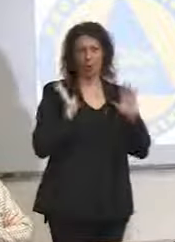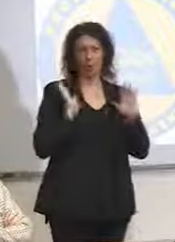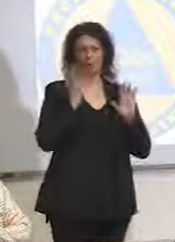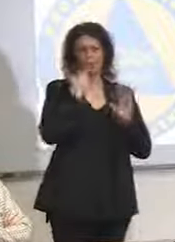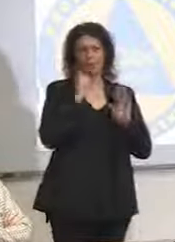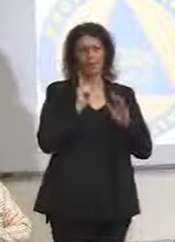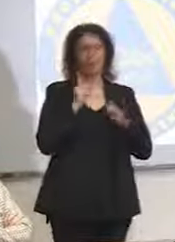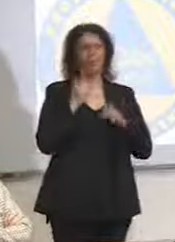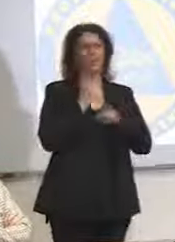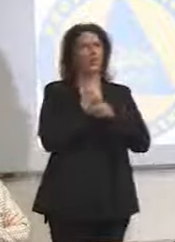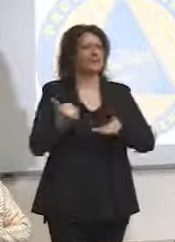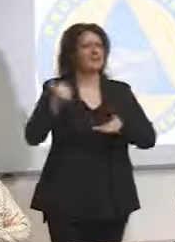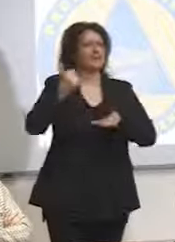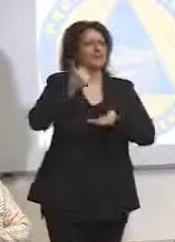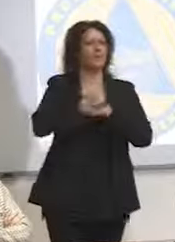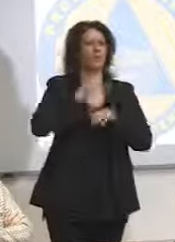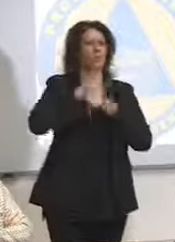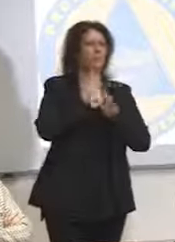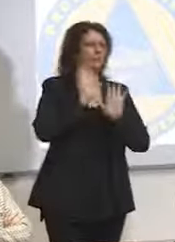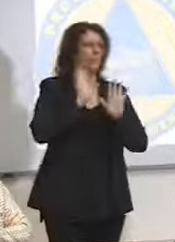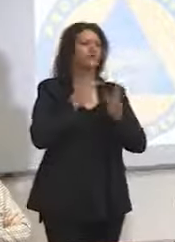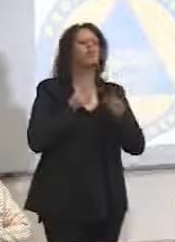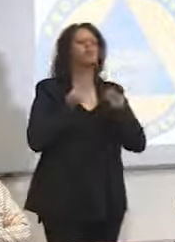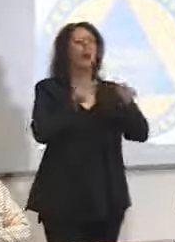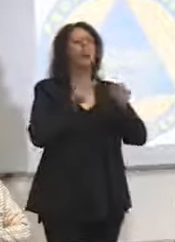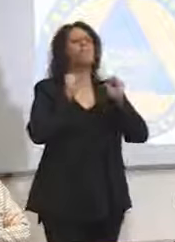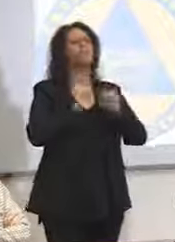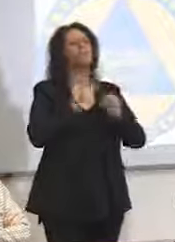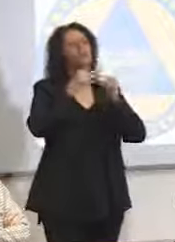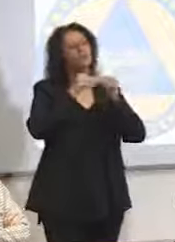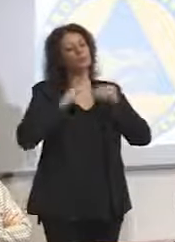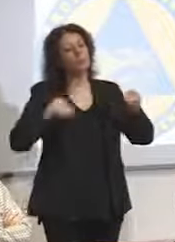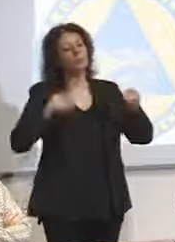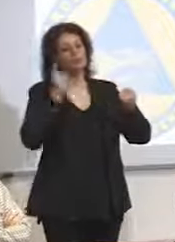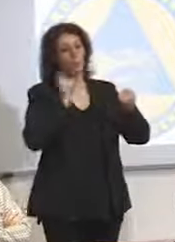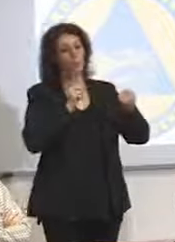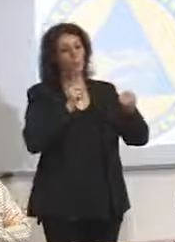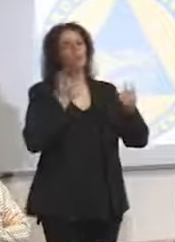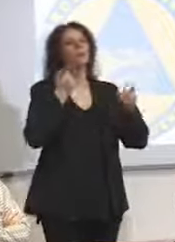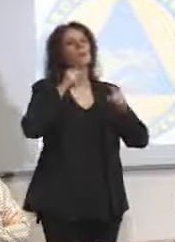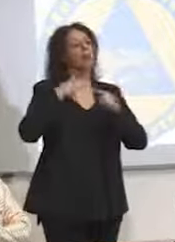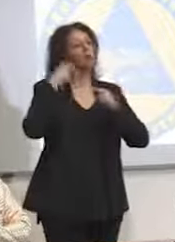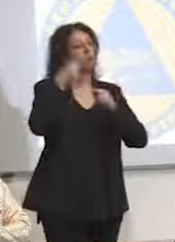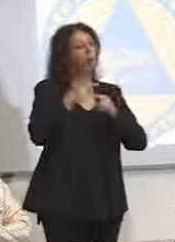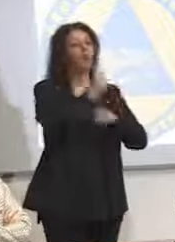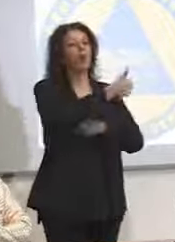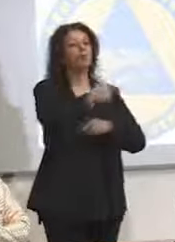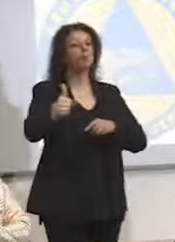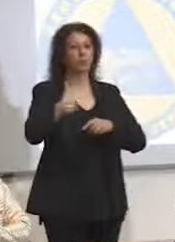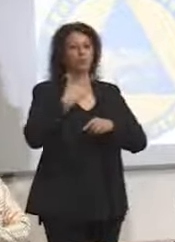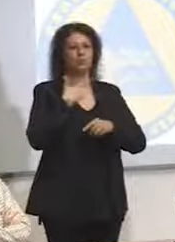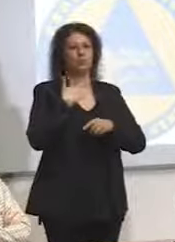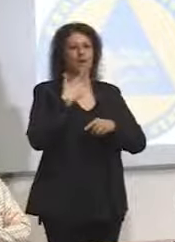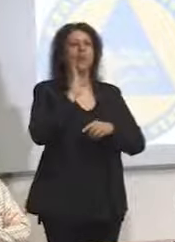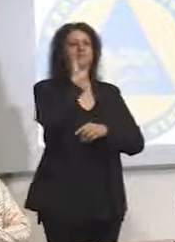prevaricatori. Diamo gli strumenti per poter fare entrare i familiari, dopodiché ci sono dei consigli di amministrazione, c'è un piano di sanità